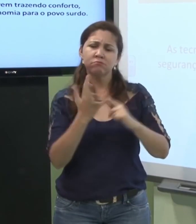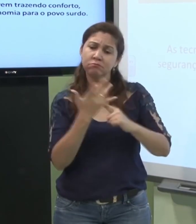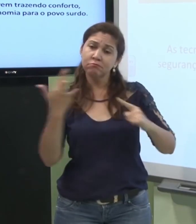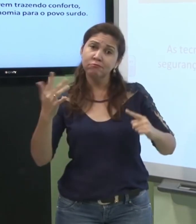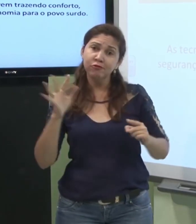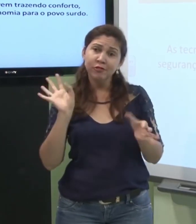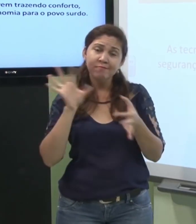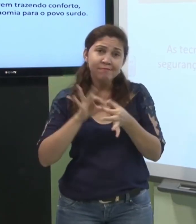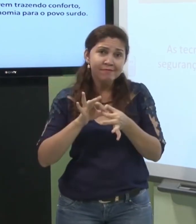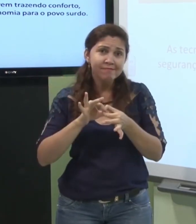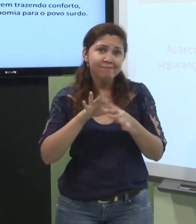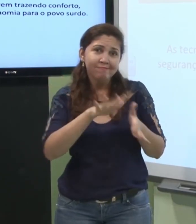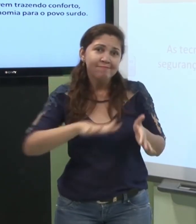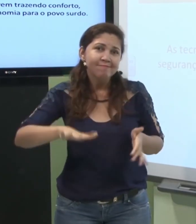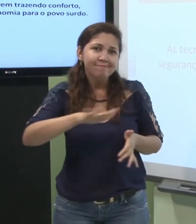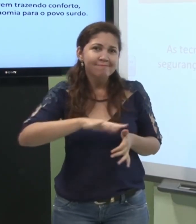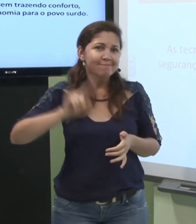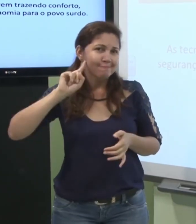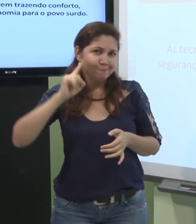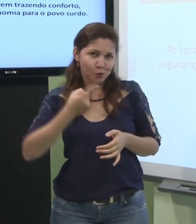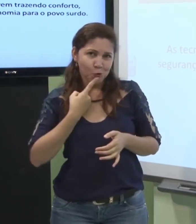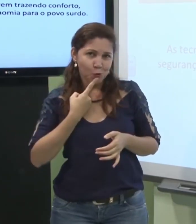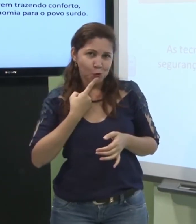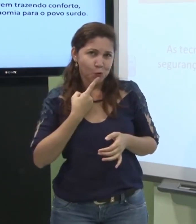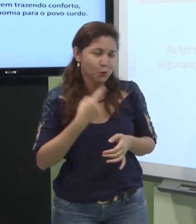dessa tecnologia relacionada aos surdos.